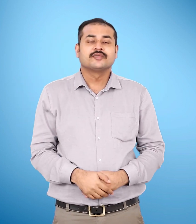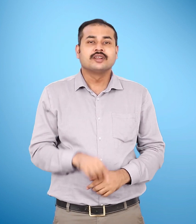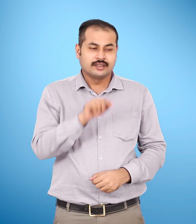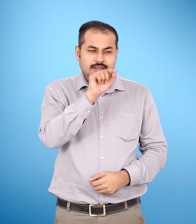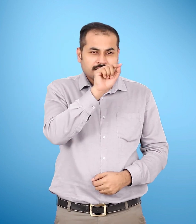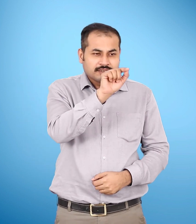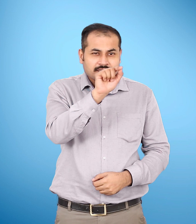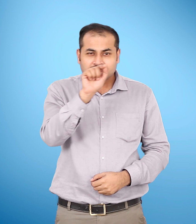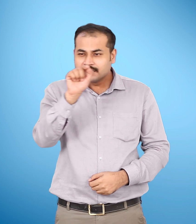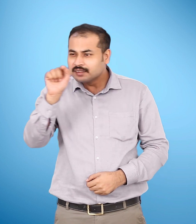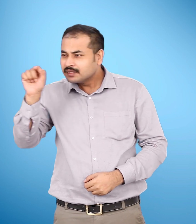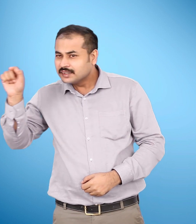रिक्तस्थान जितना